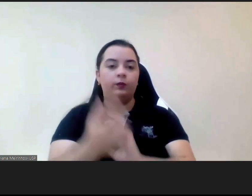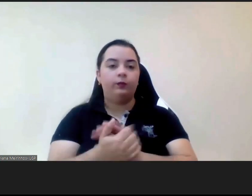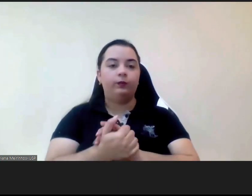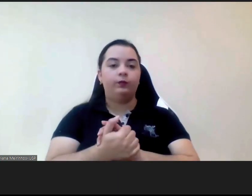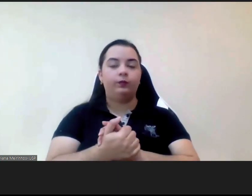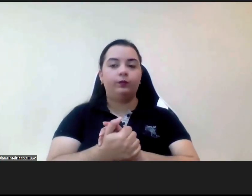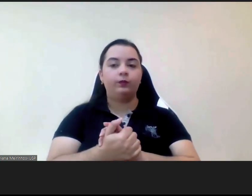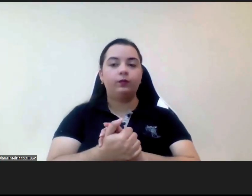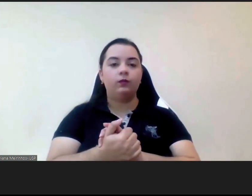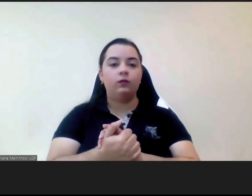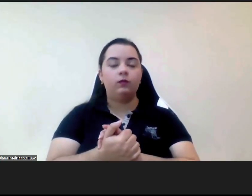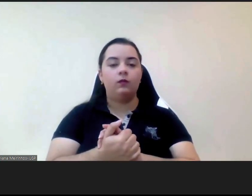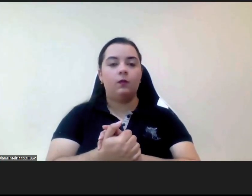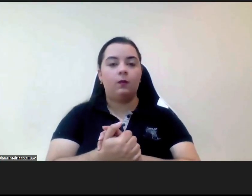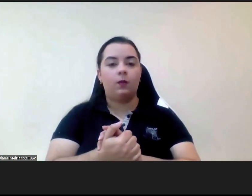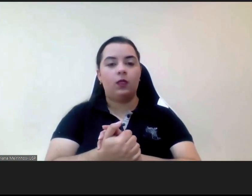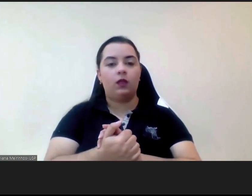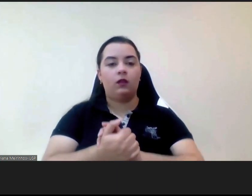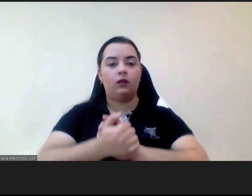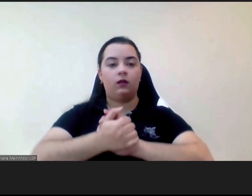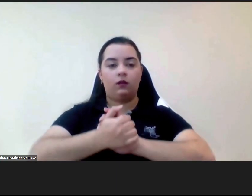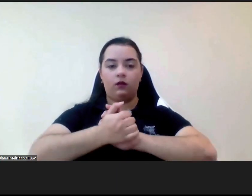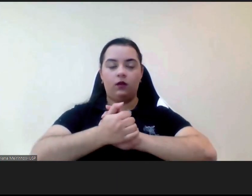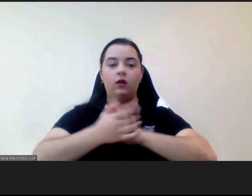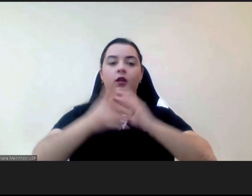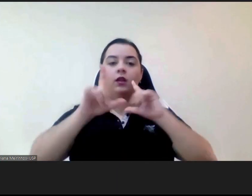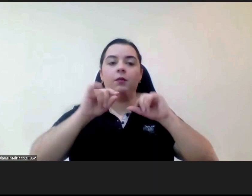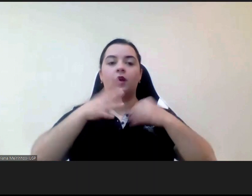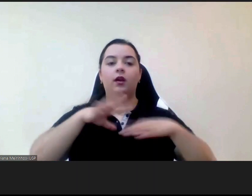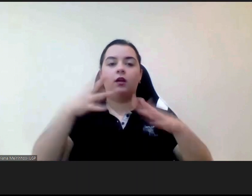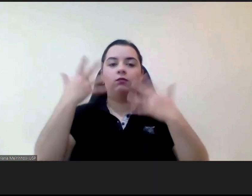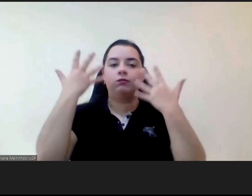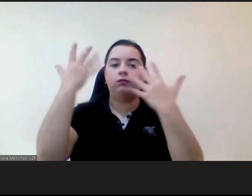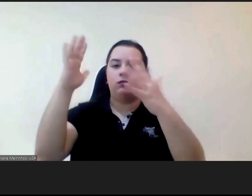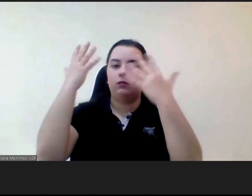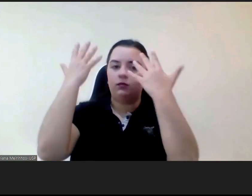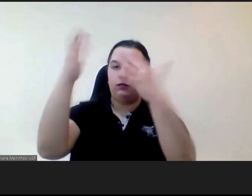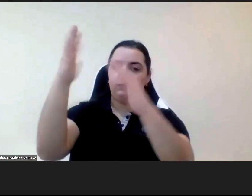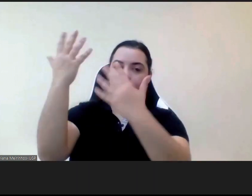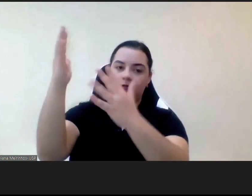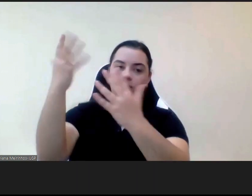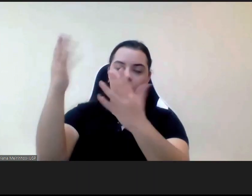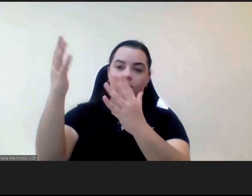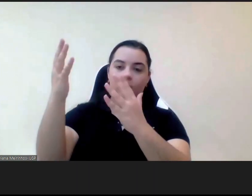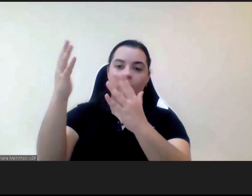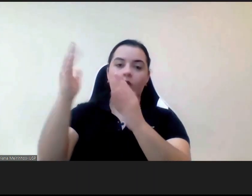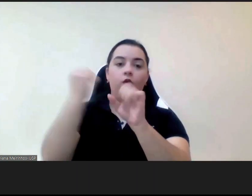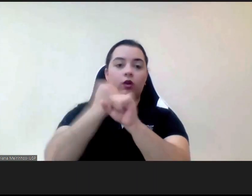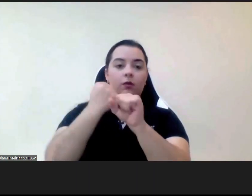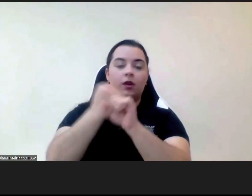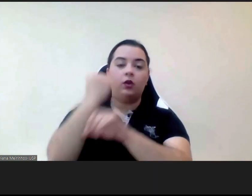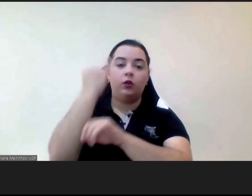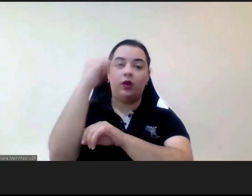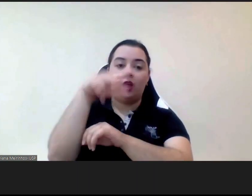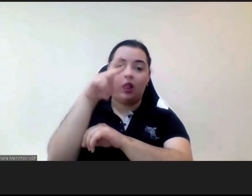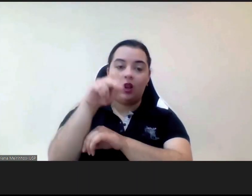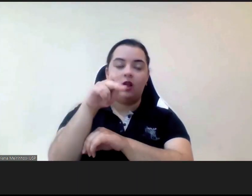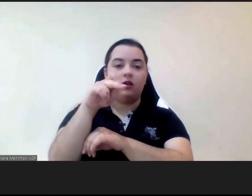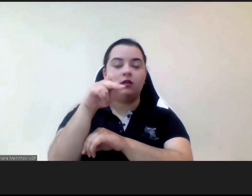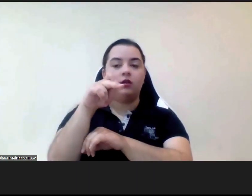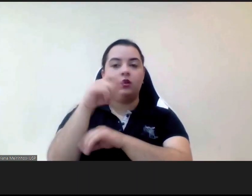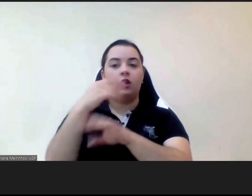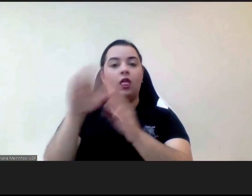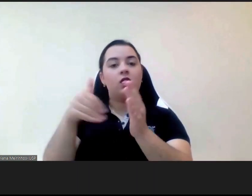queria também louvar a iniciativa do INA de facto aqui a capacitação da